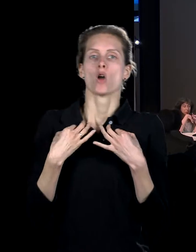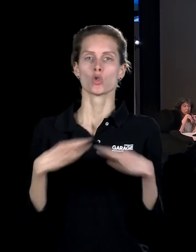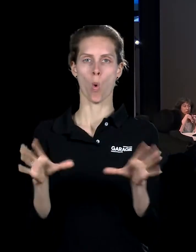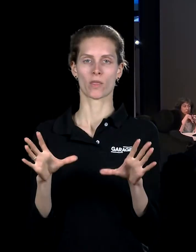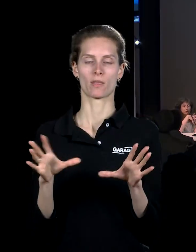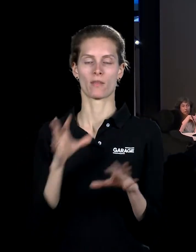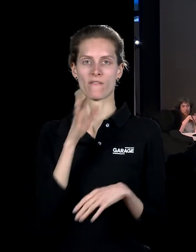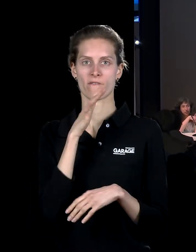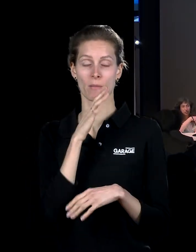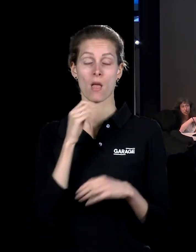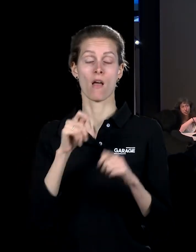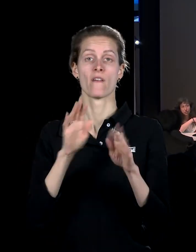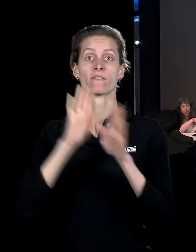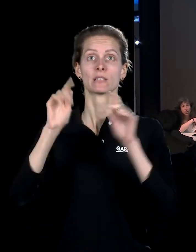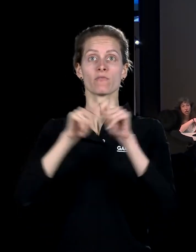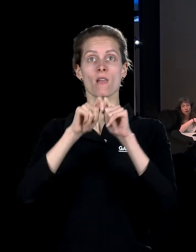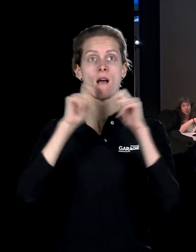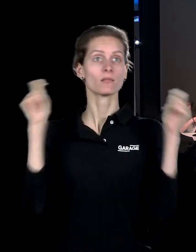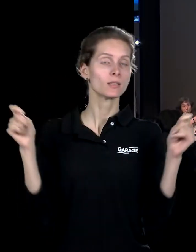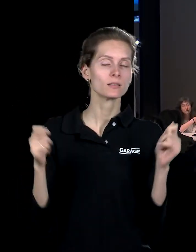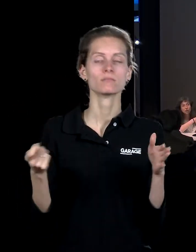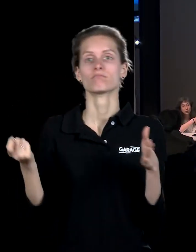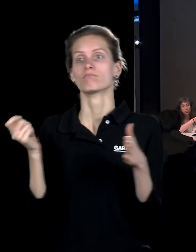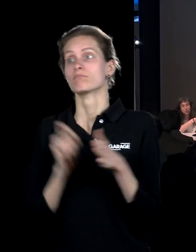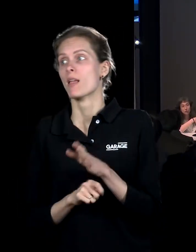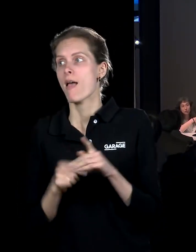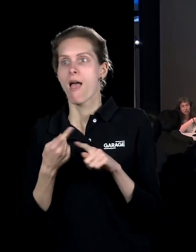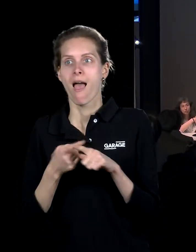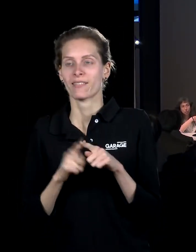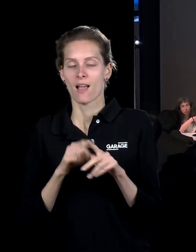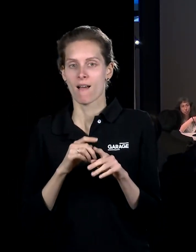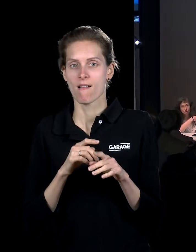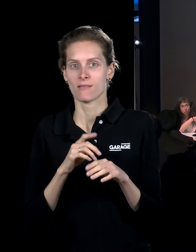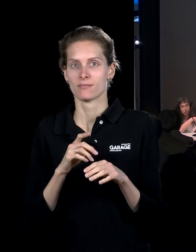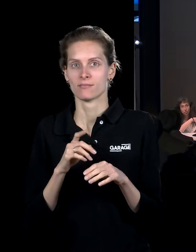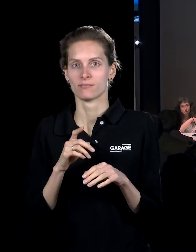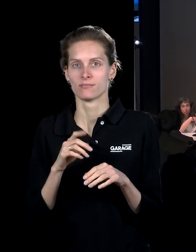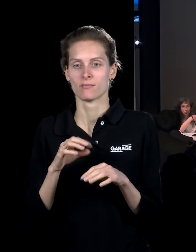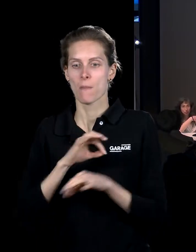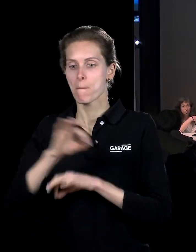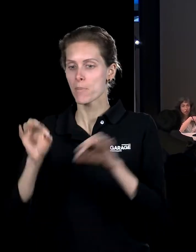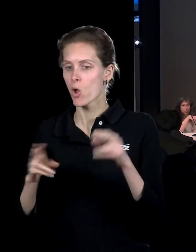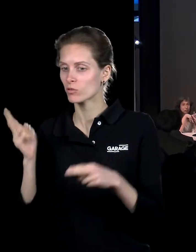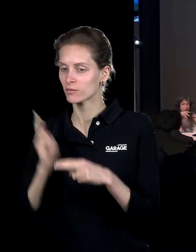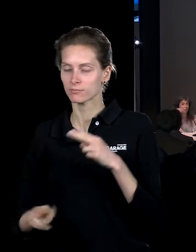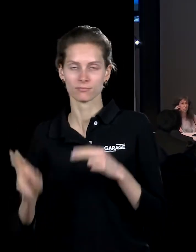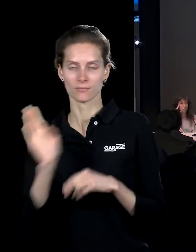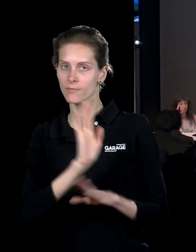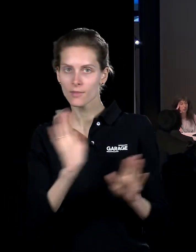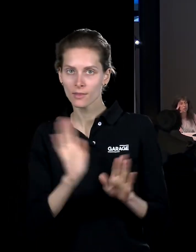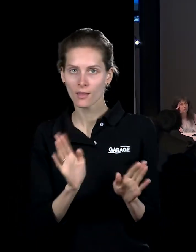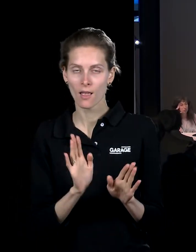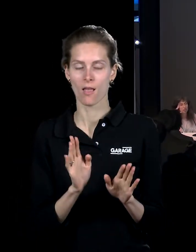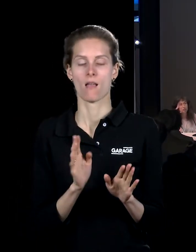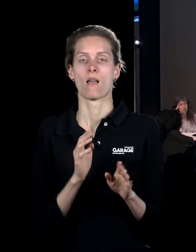то, что выставка открылась и закрылась, не является завершением проекта. И надо придумать много других возможностей эту выставку